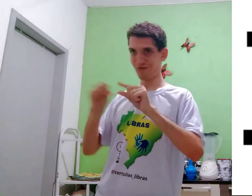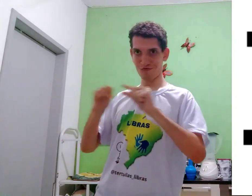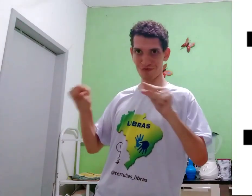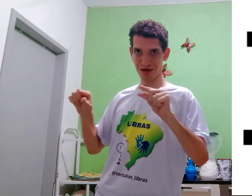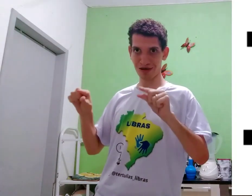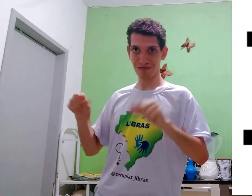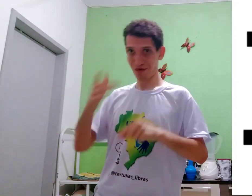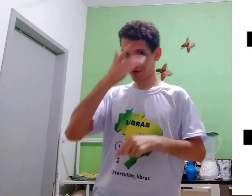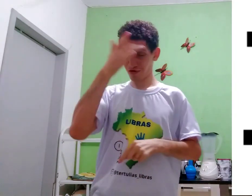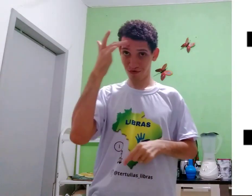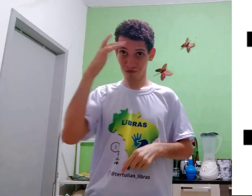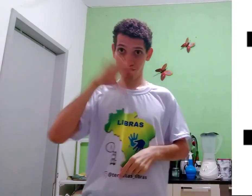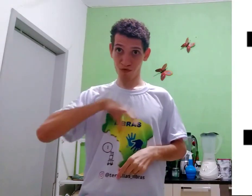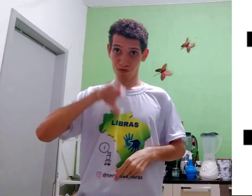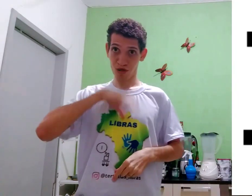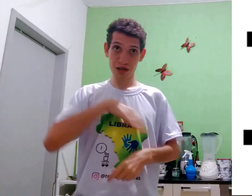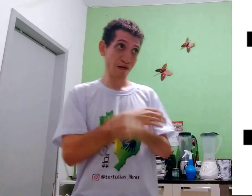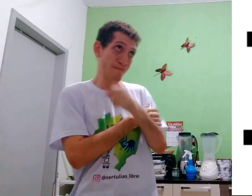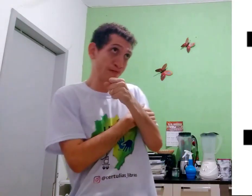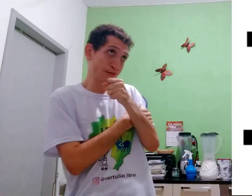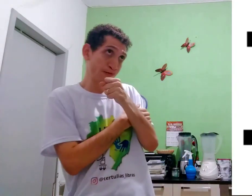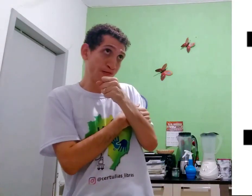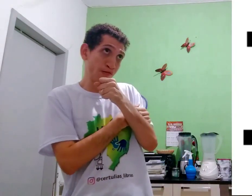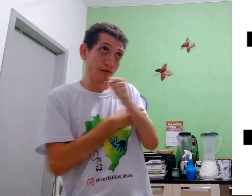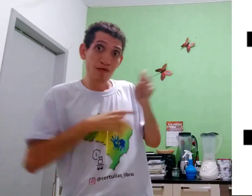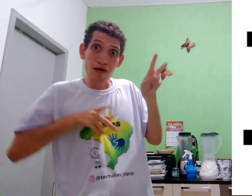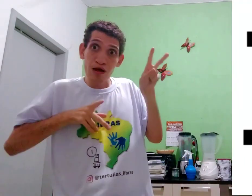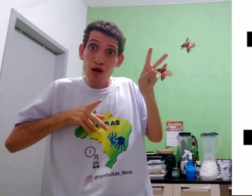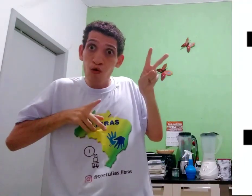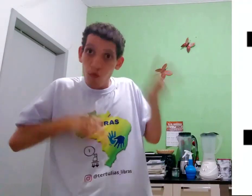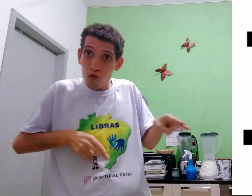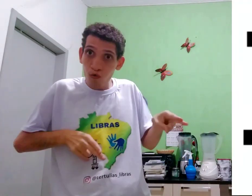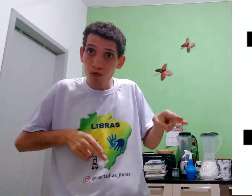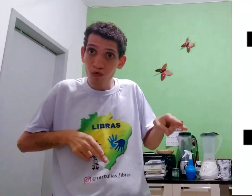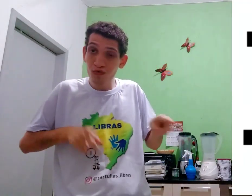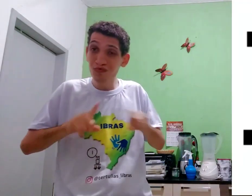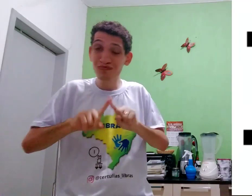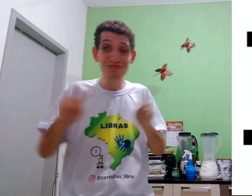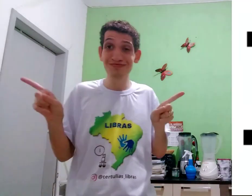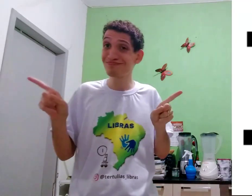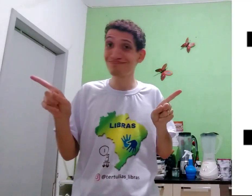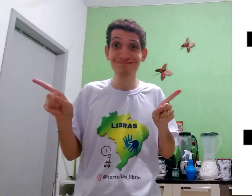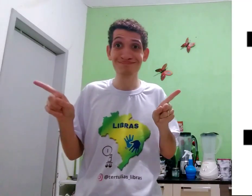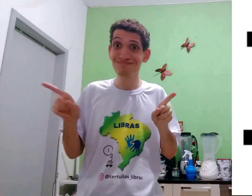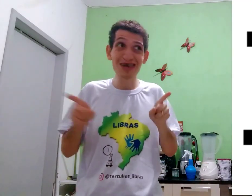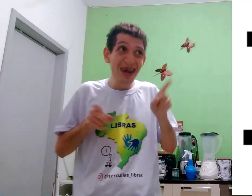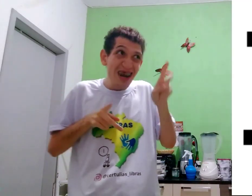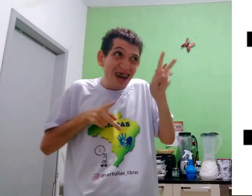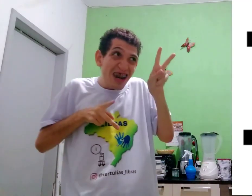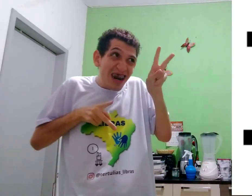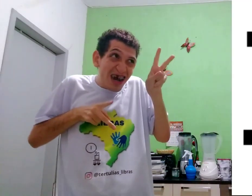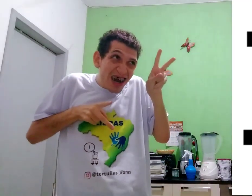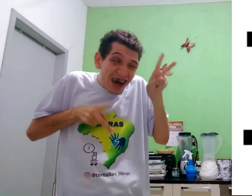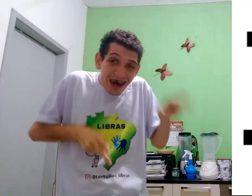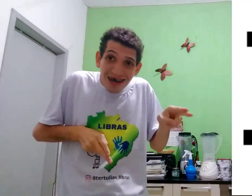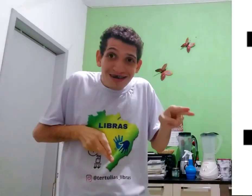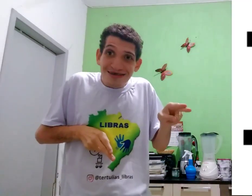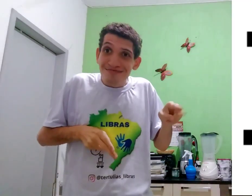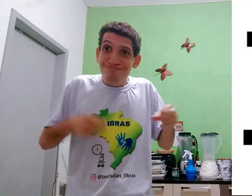sinaliza, frase, pessoa, português, palavra, tradução, igual, mas não, igual, igual,